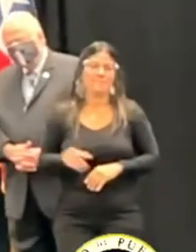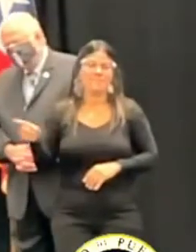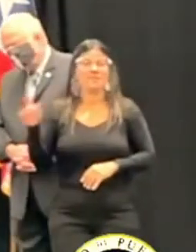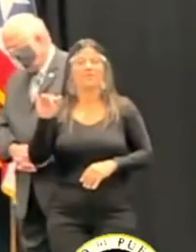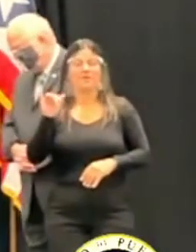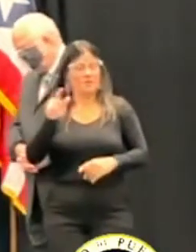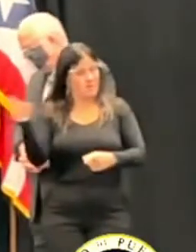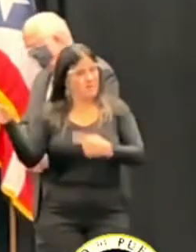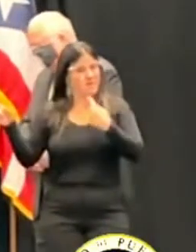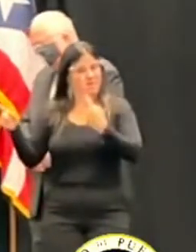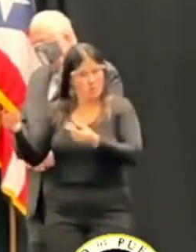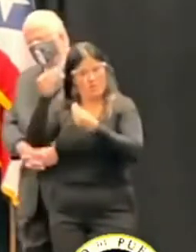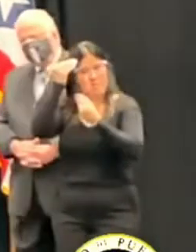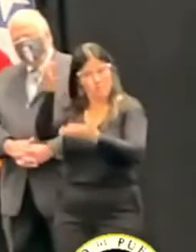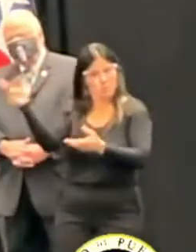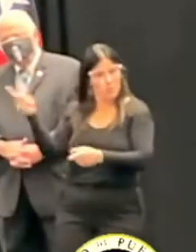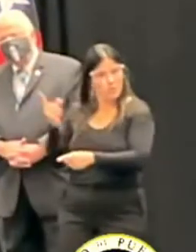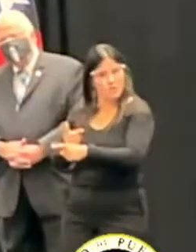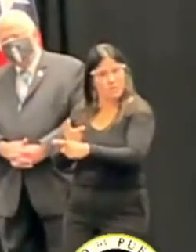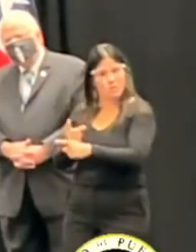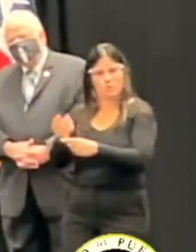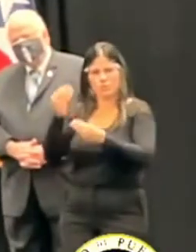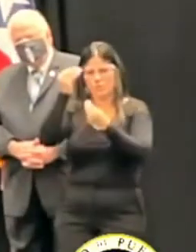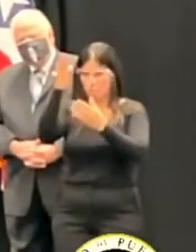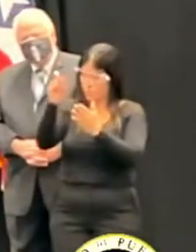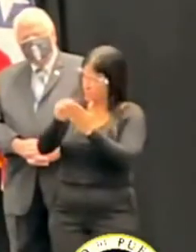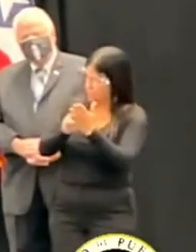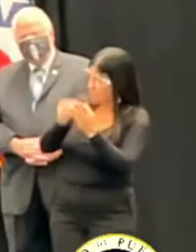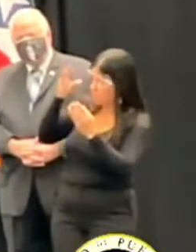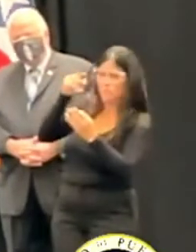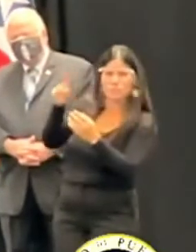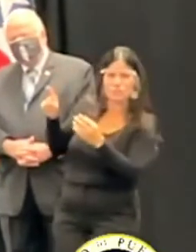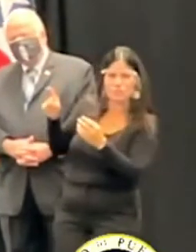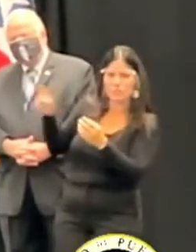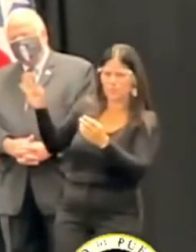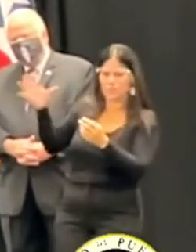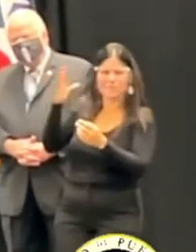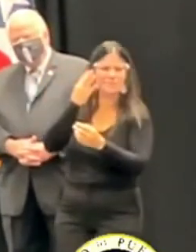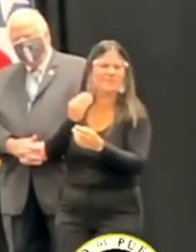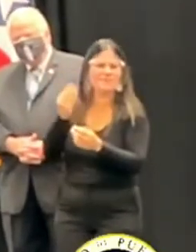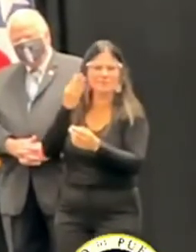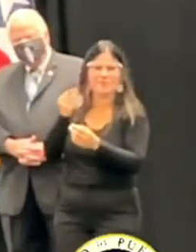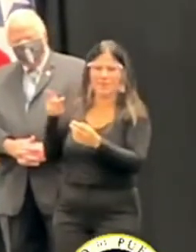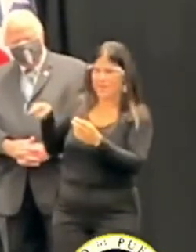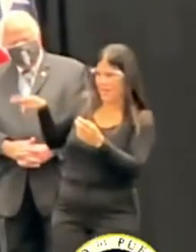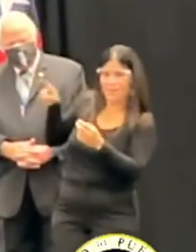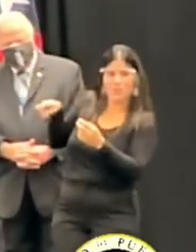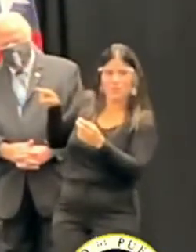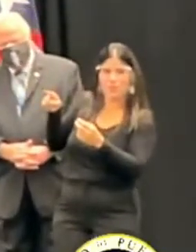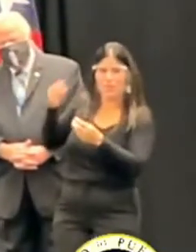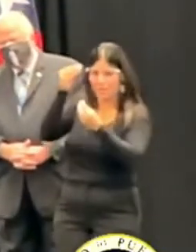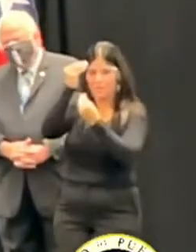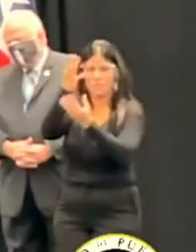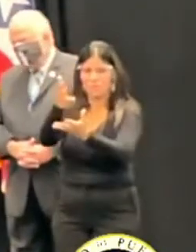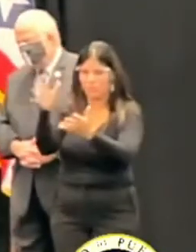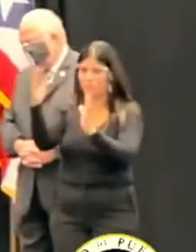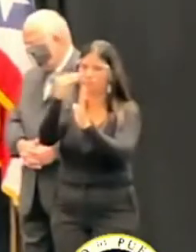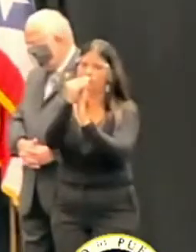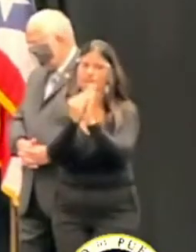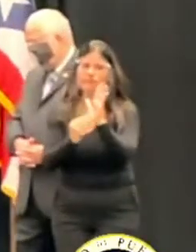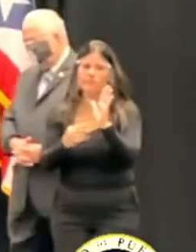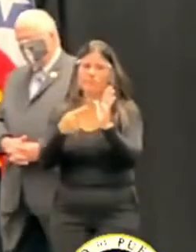el CPA, que los informes, por lo menos de nuestra experiencia, es que el informe del contrador contiene la posición de la persona